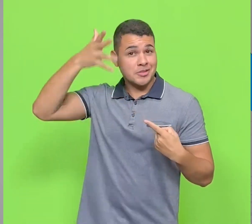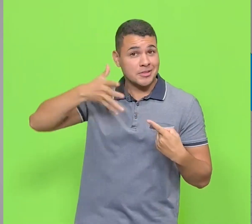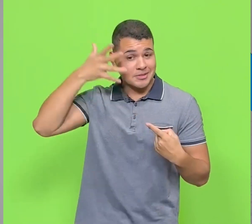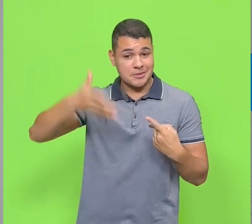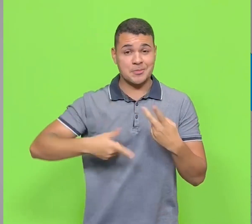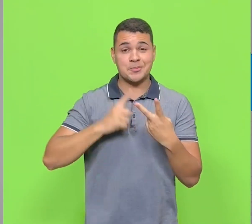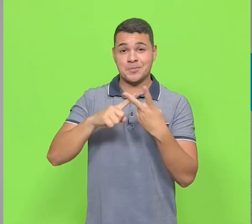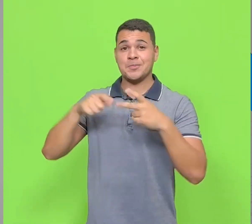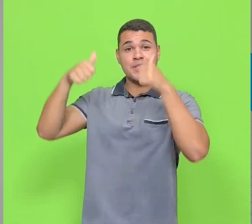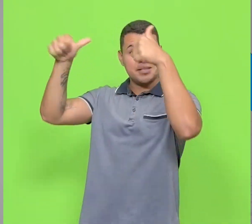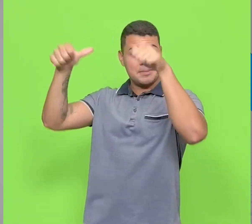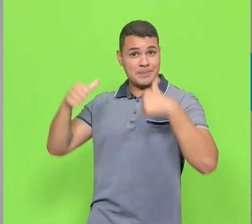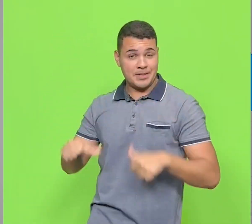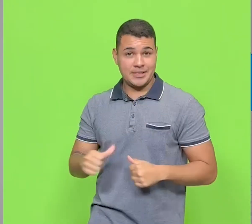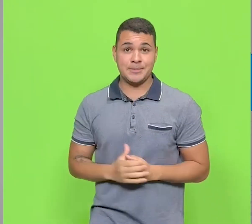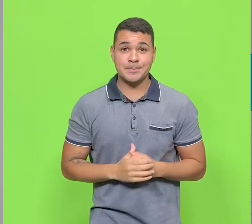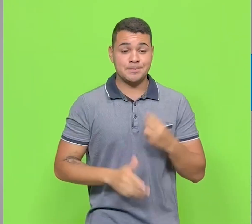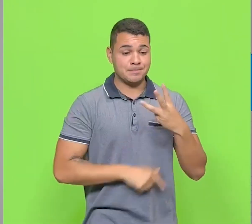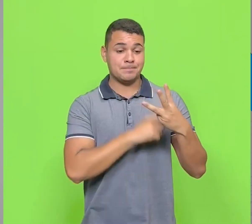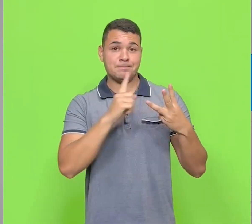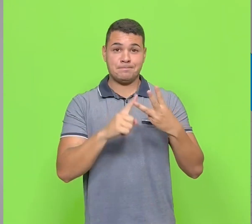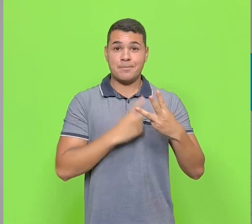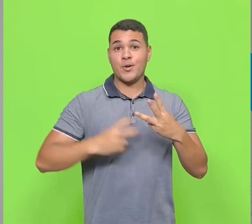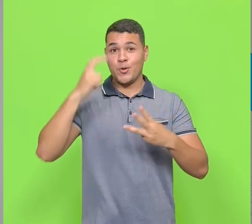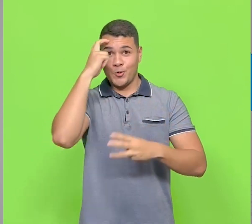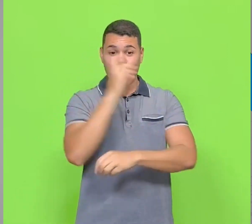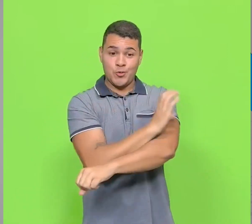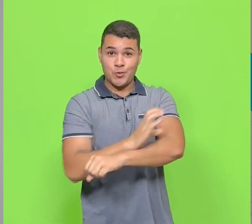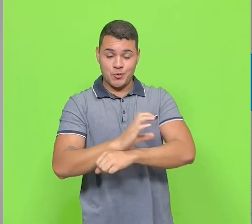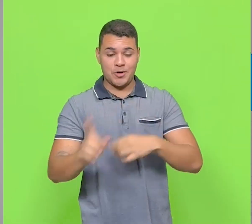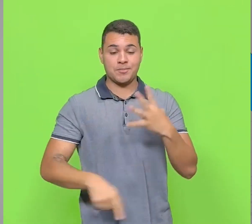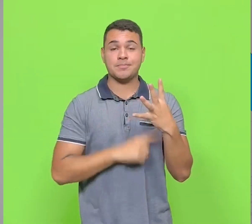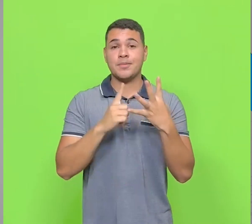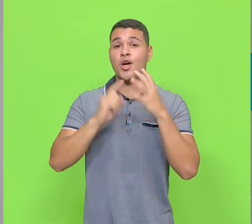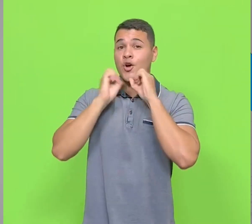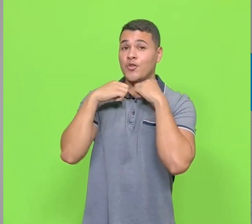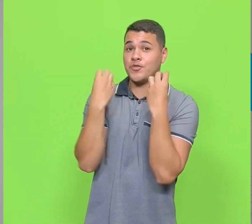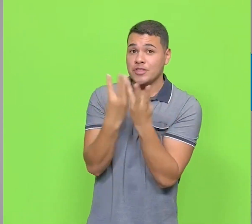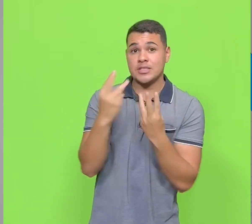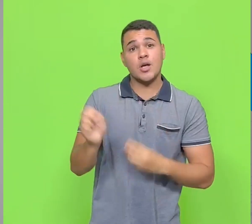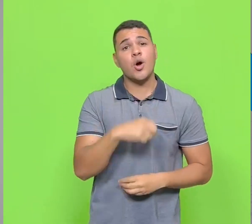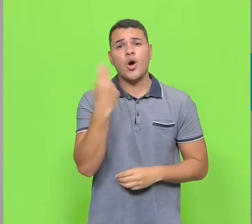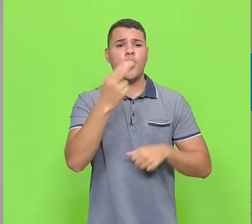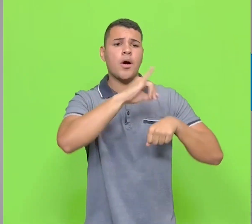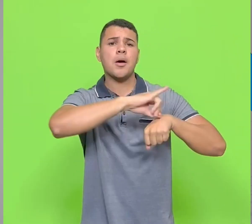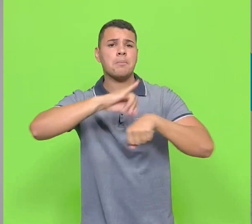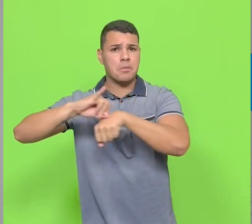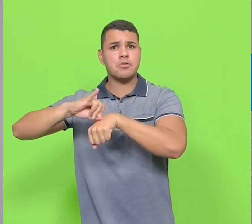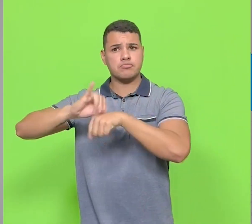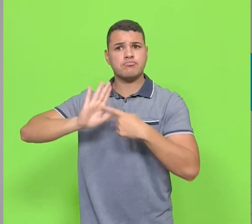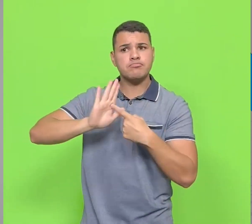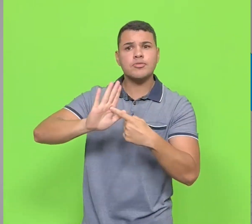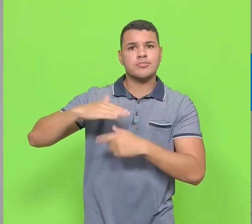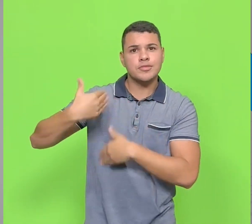Apresentação Oral, Banner, Oficina, Apresentação Cultural e Mostra do Desenvolvimento Sustentável. Então